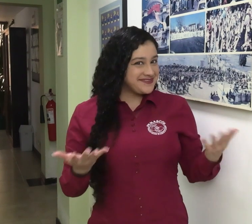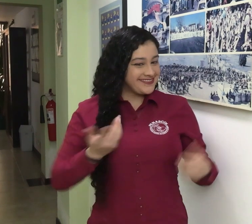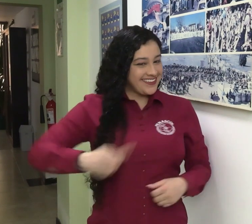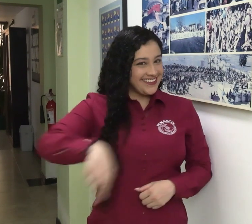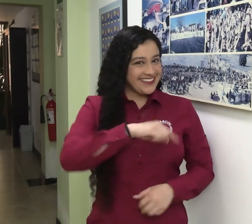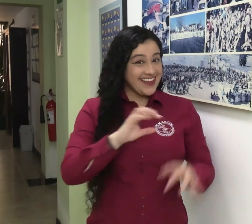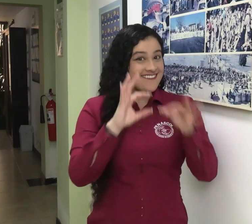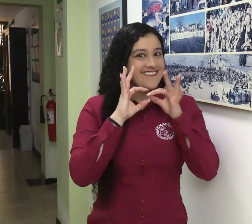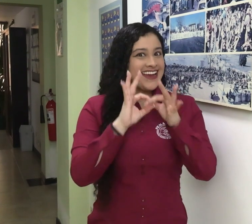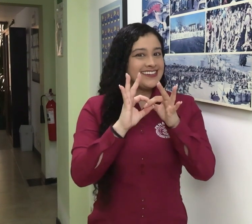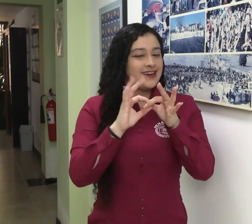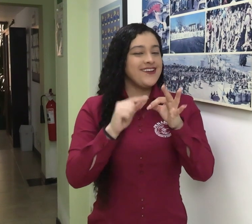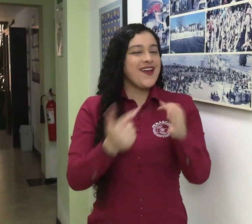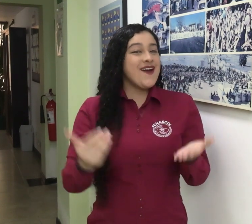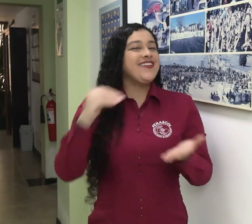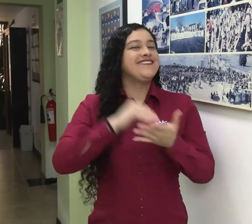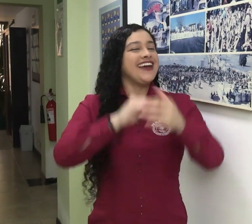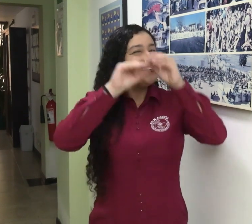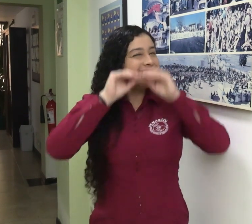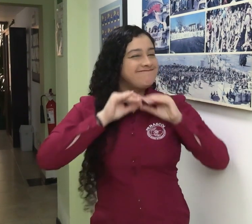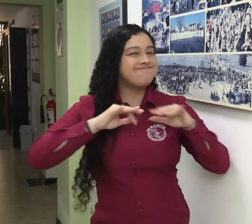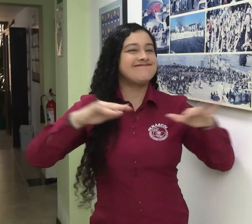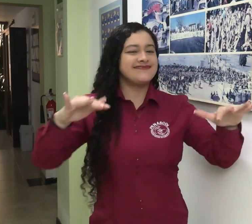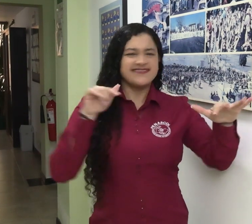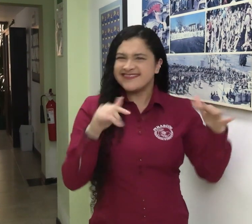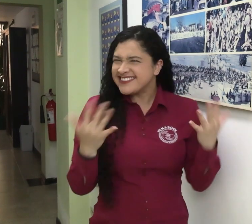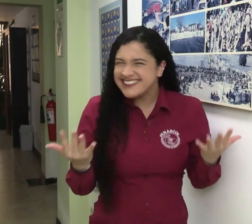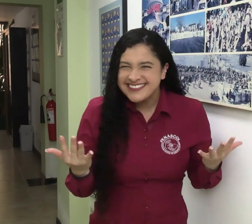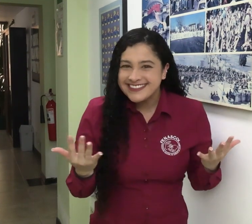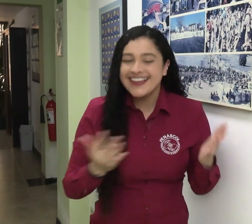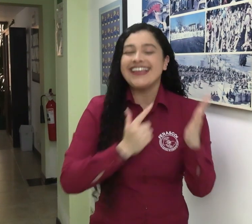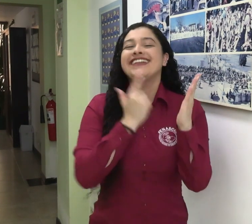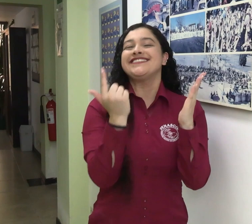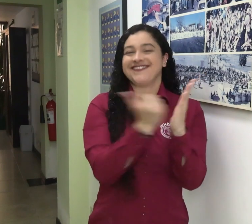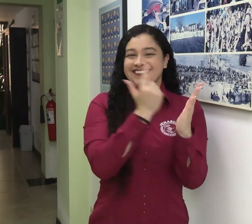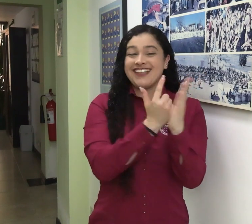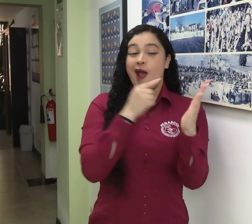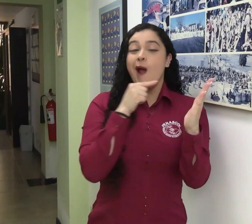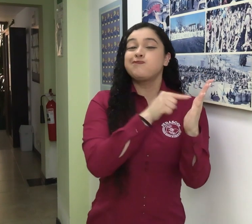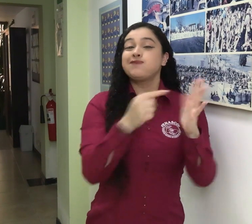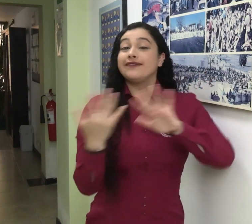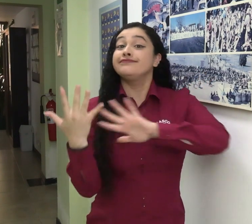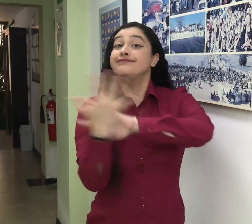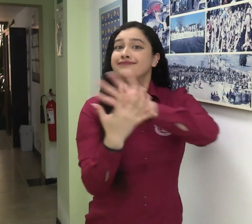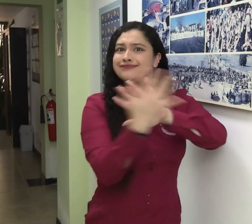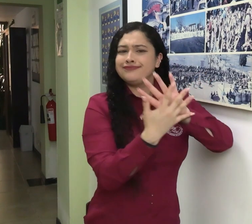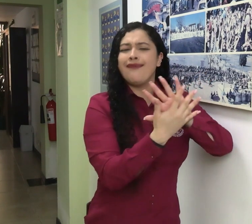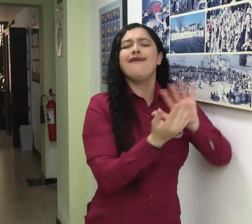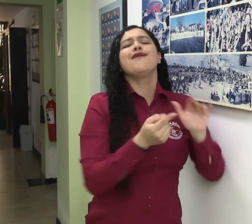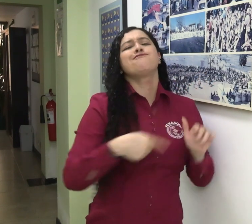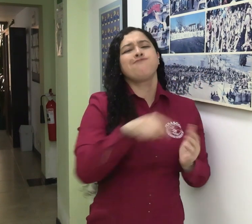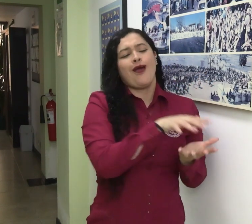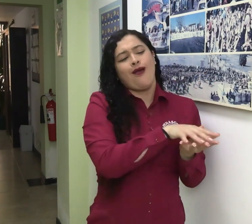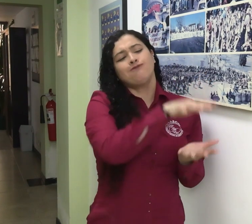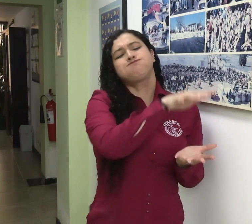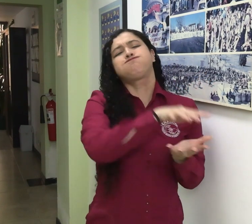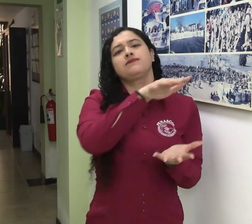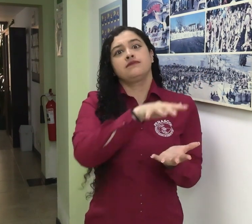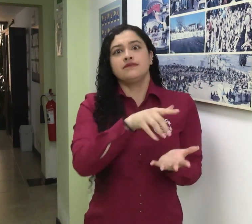Desde FNASCOL les tenemos de nuevo una promoción. Sí, se trata de las últimas unidades de libros de lengua de